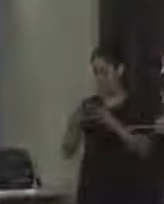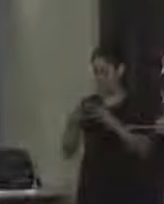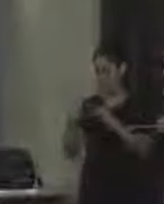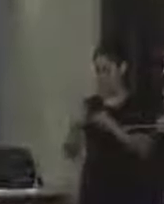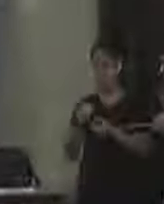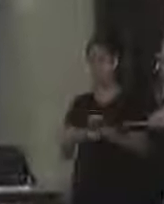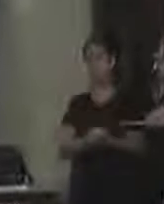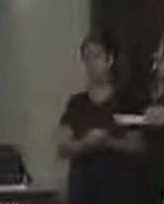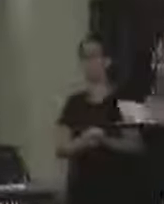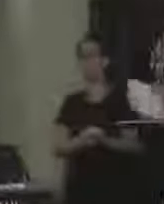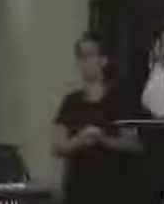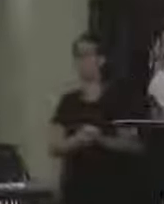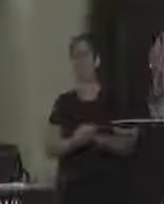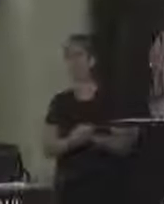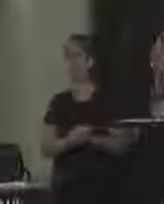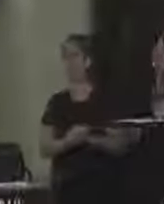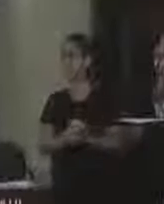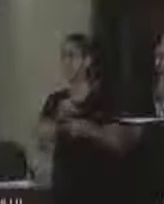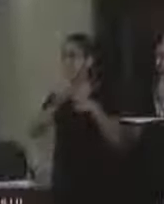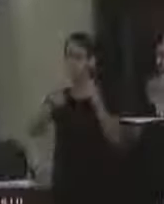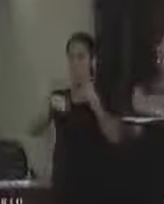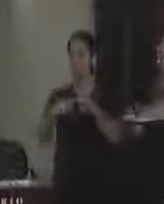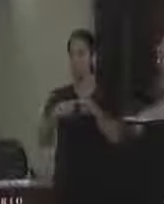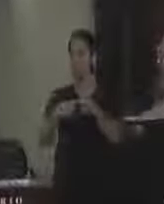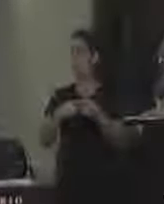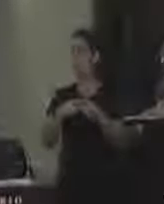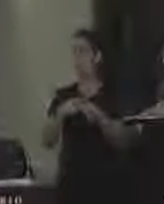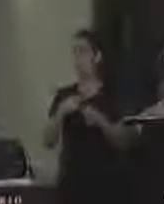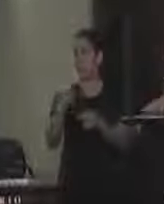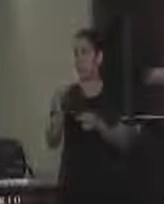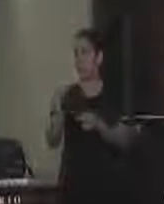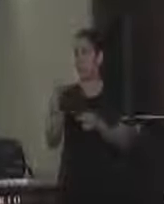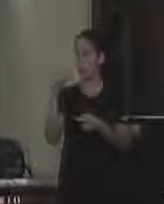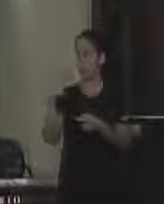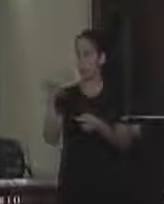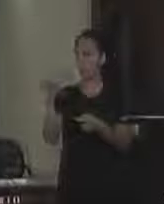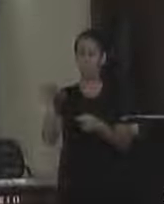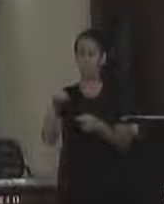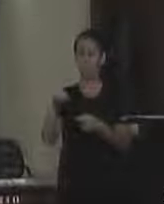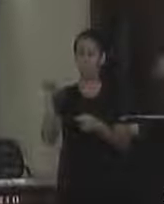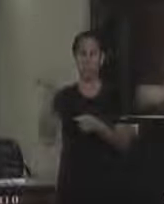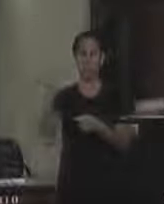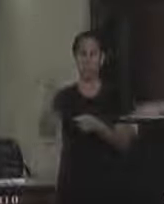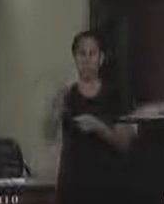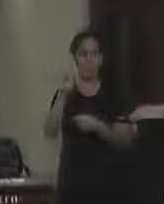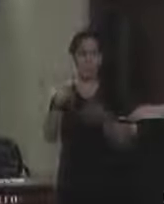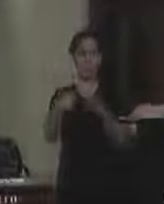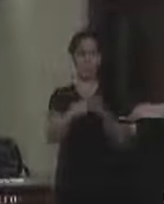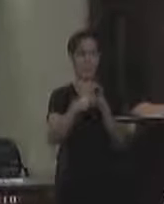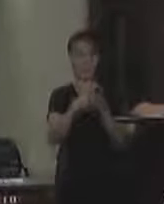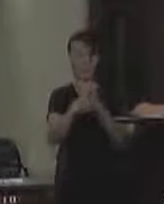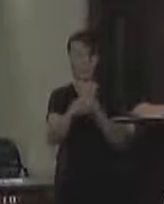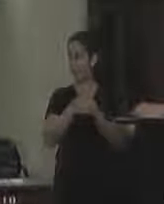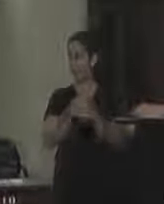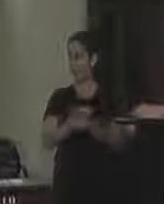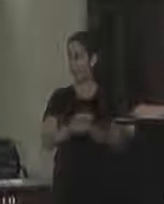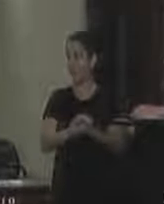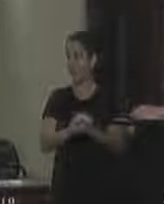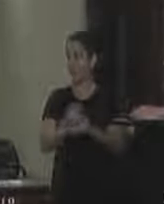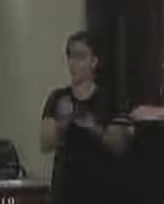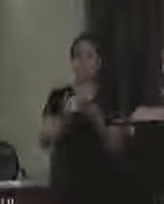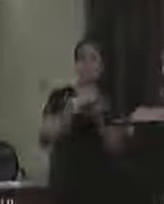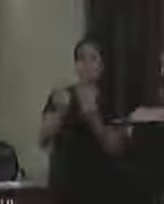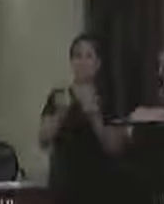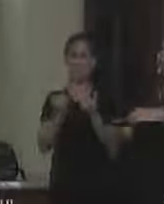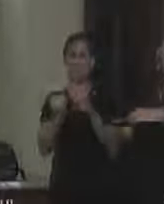e, após isso, 2 minutos para cada vereador para questionamentos e a senhora vai...